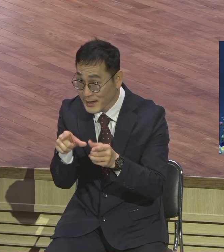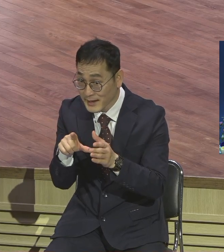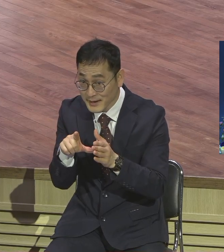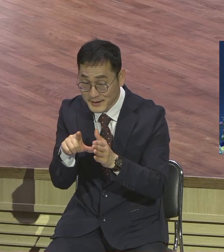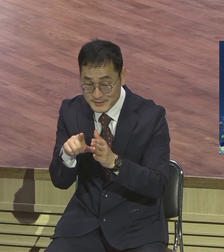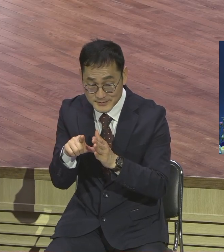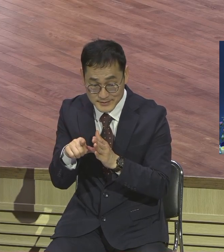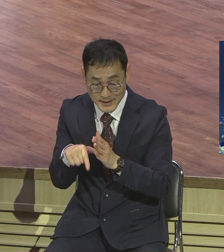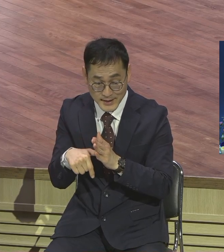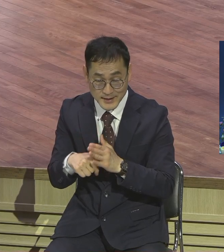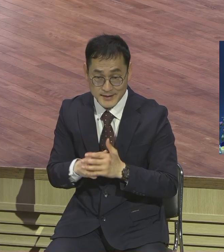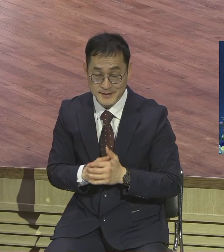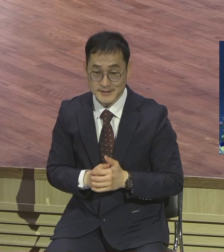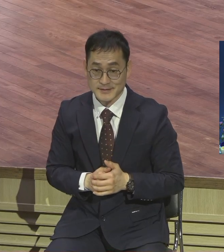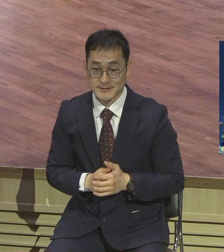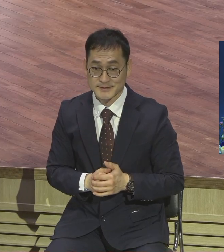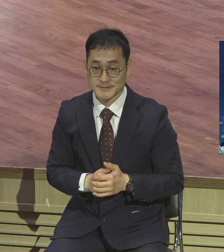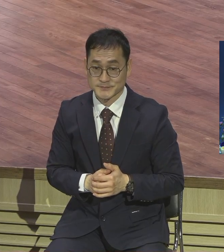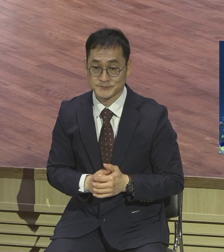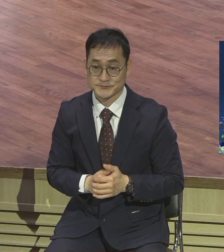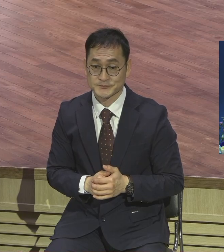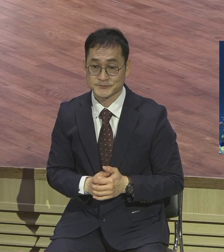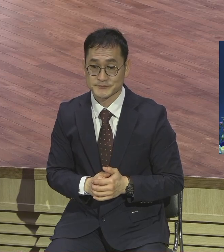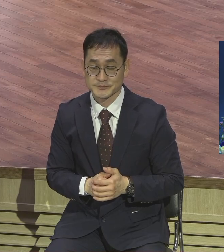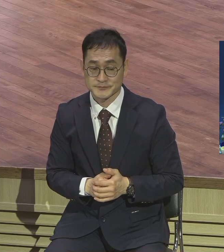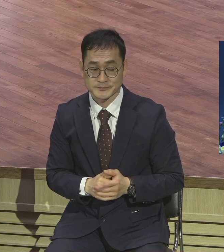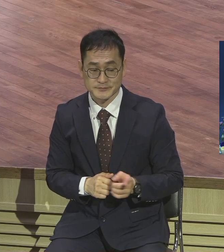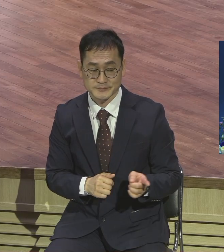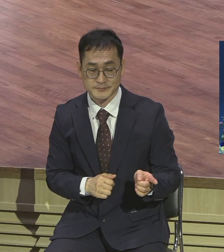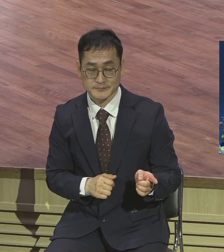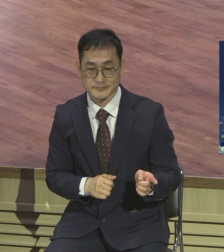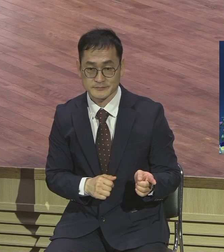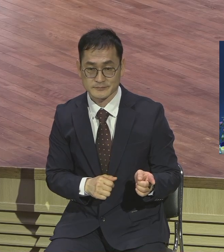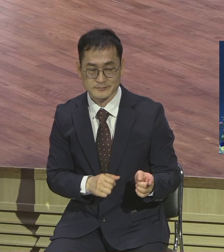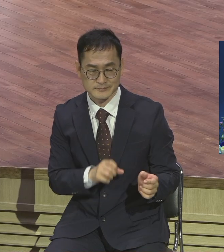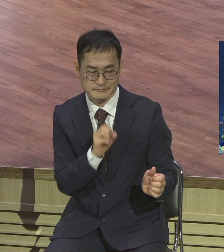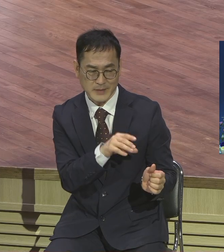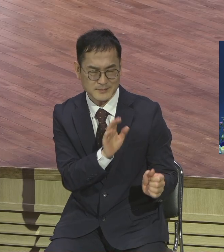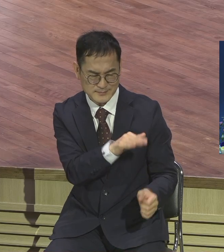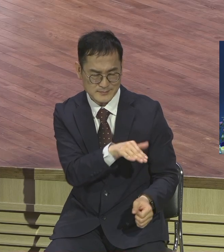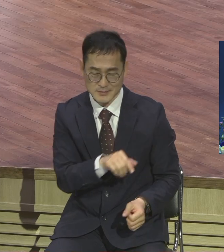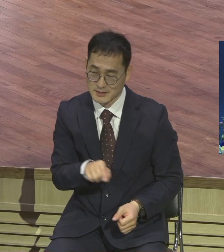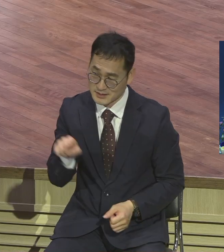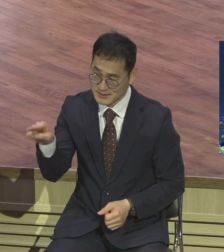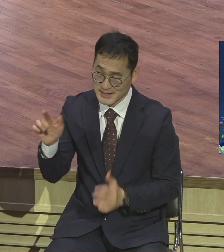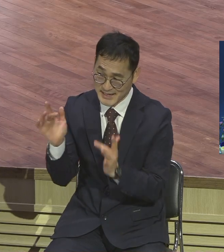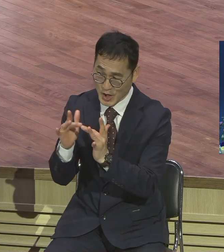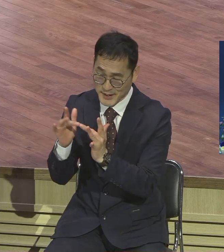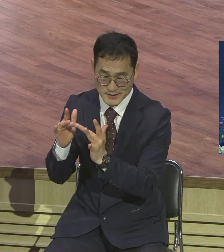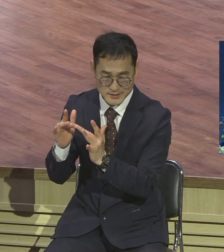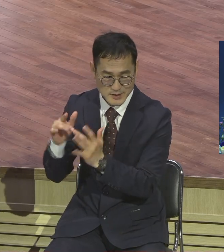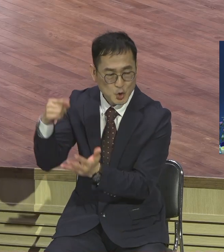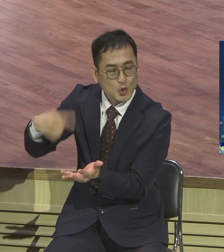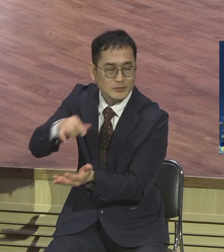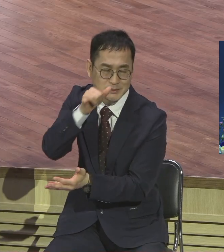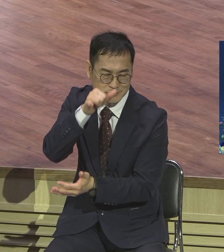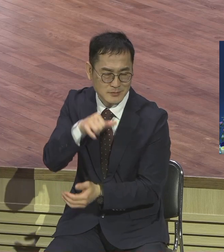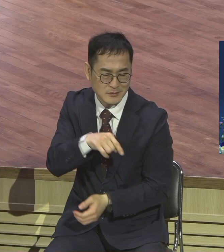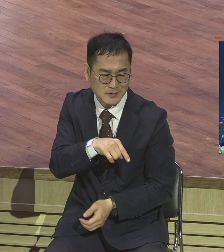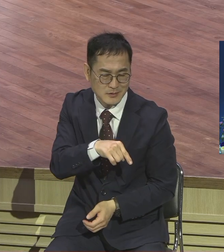접촉해 보세요 우리 교회에서 이런 프로그램을 하는데 좀 좋은